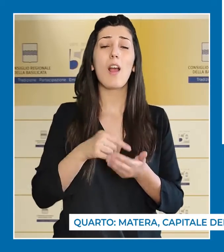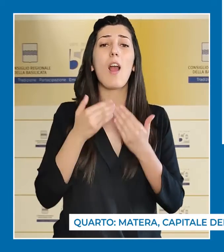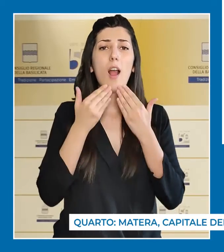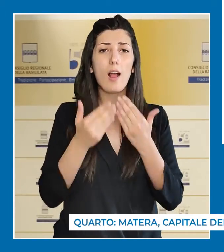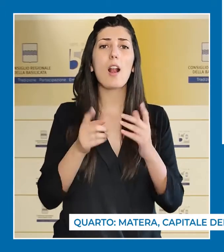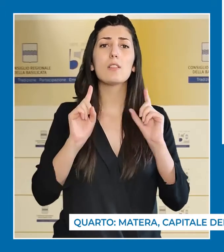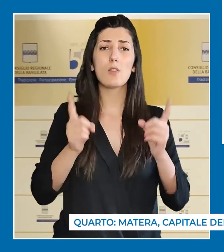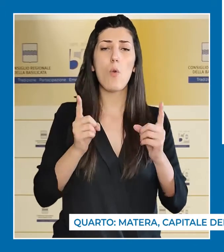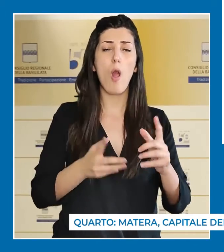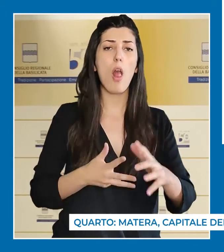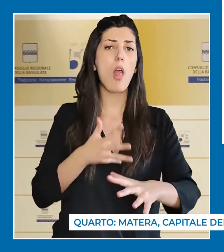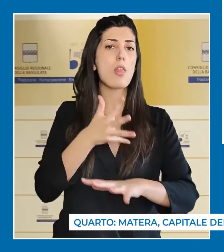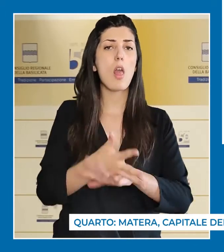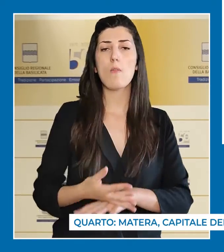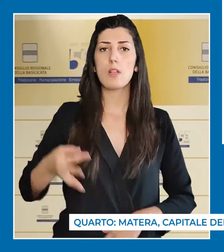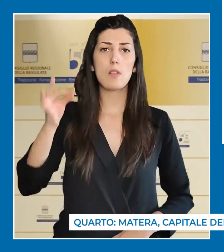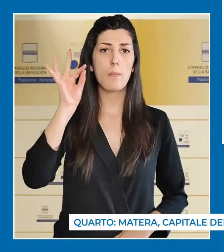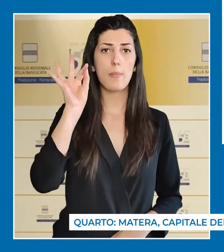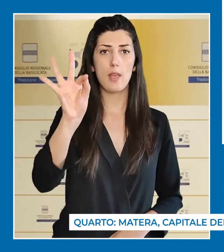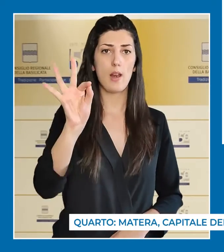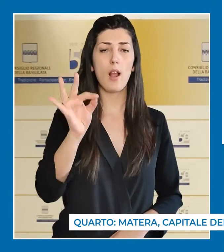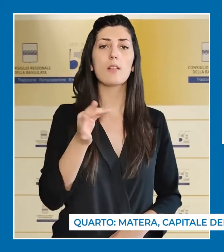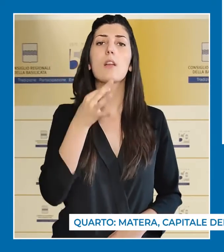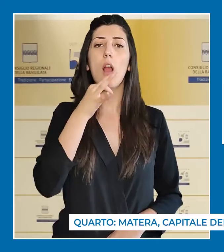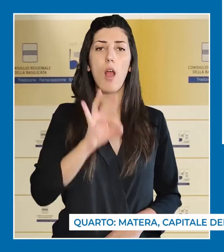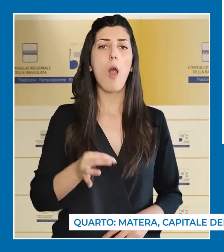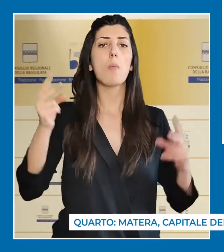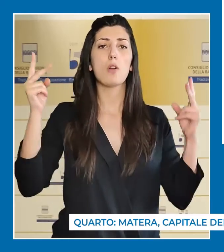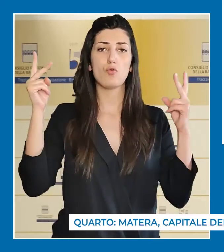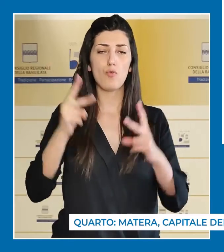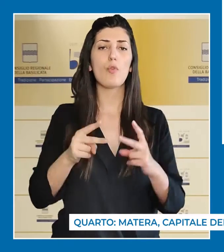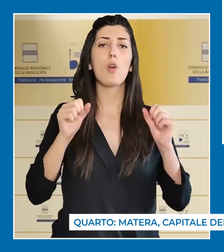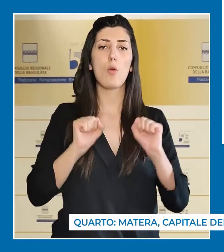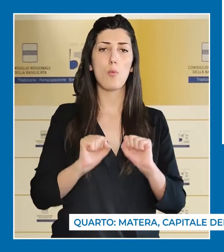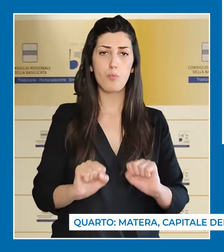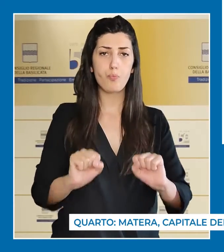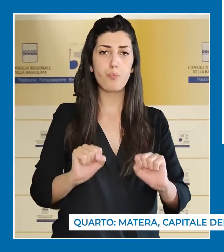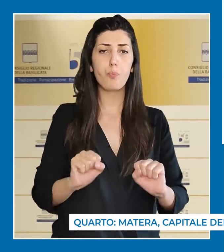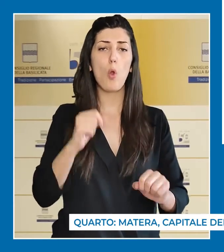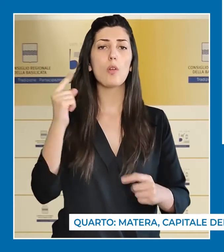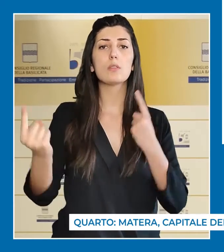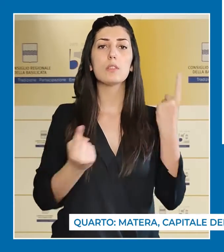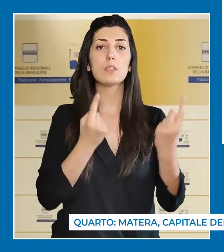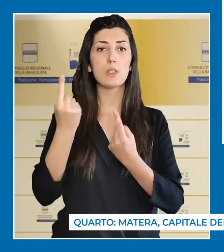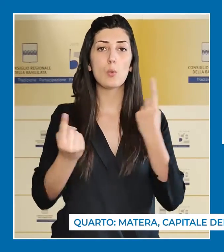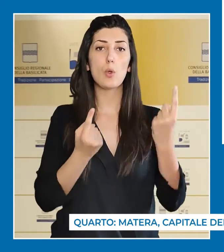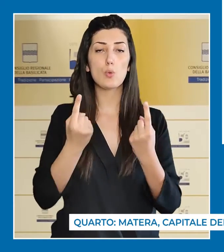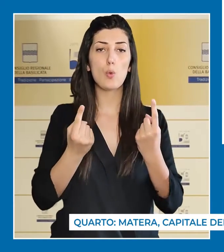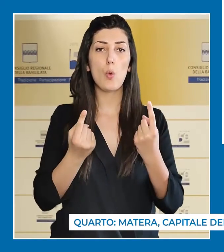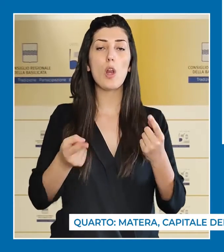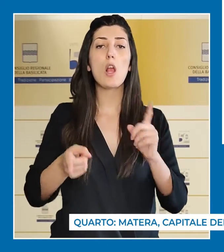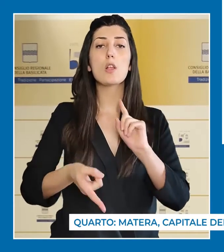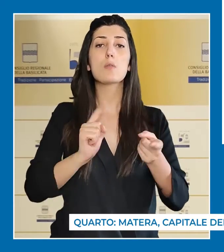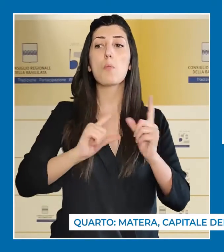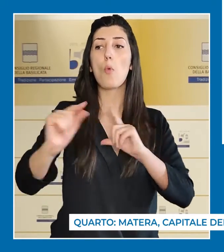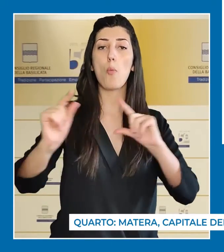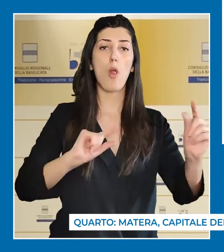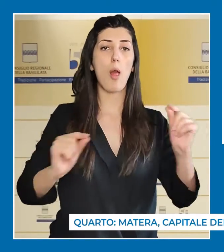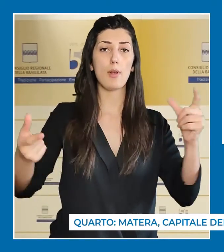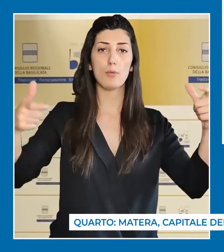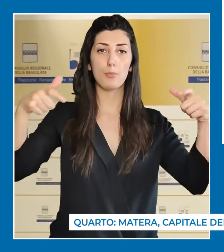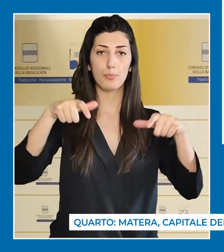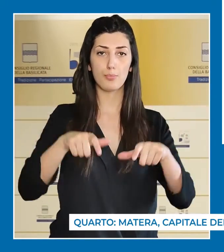tornare a crescere solo grazie ad interventi mirati realmente in grado di